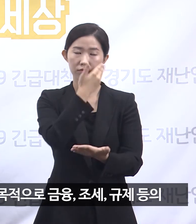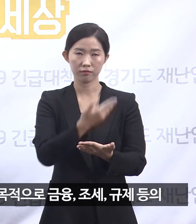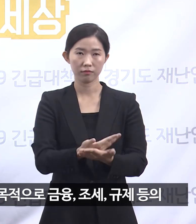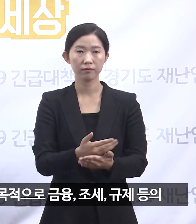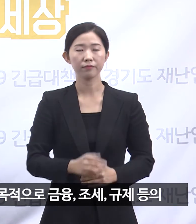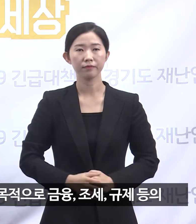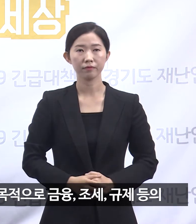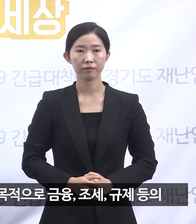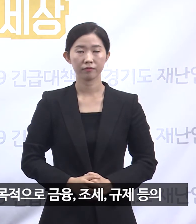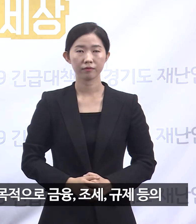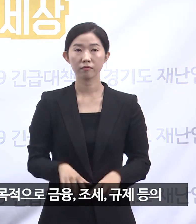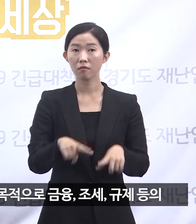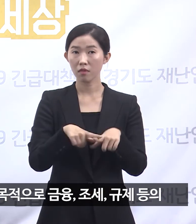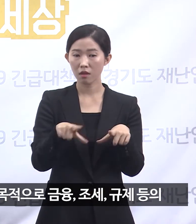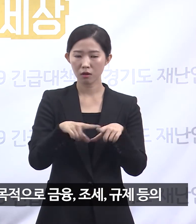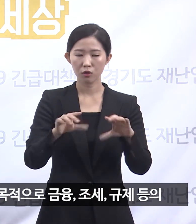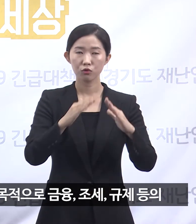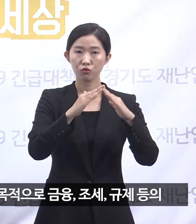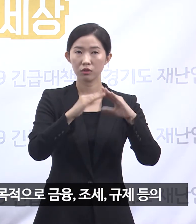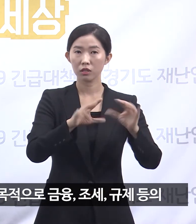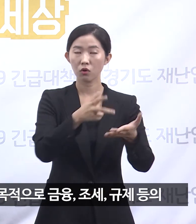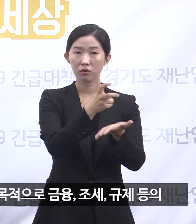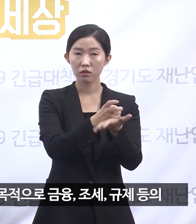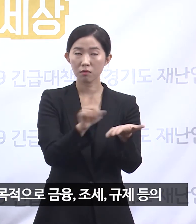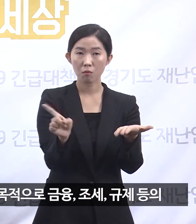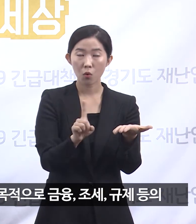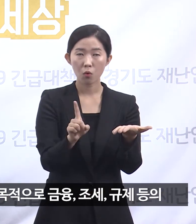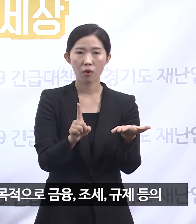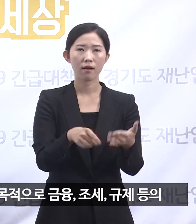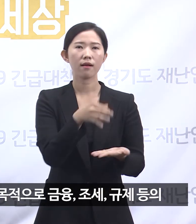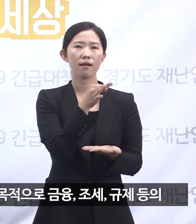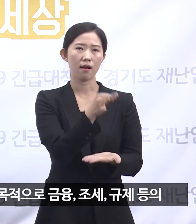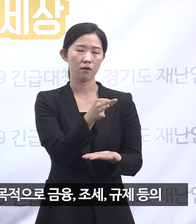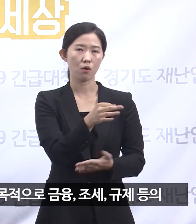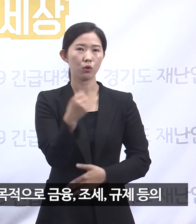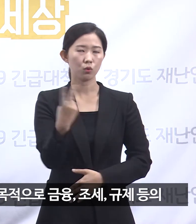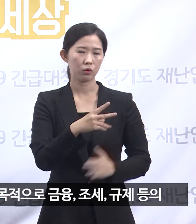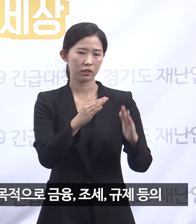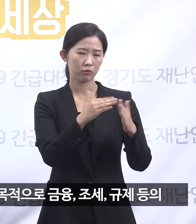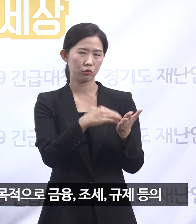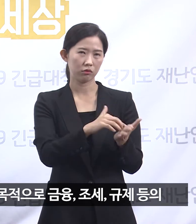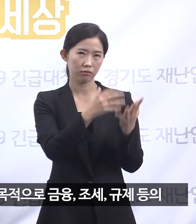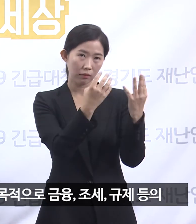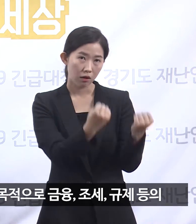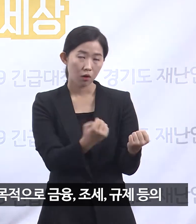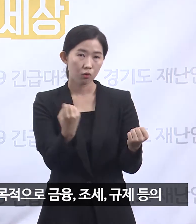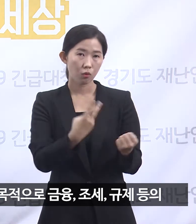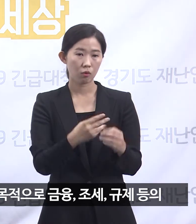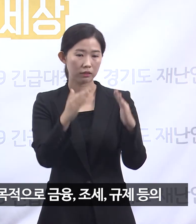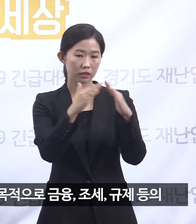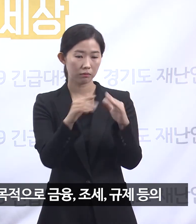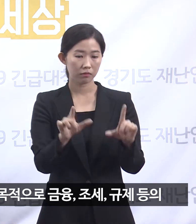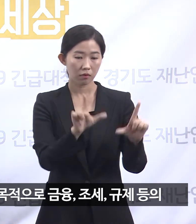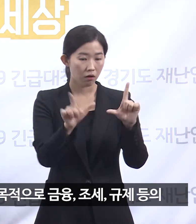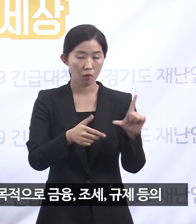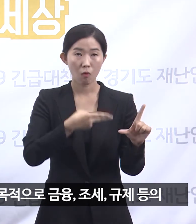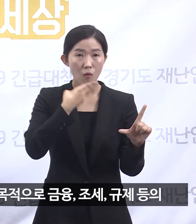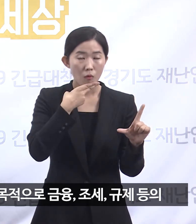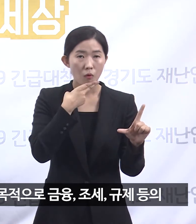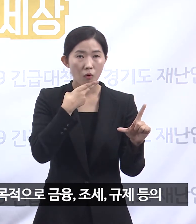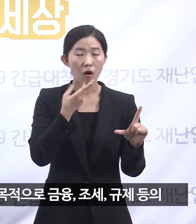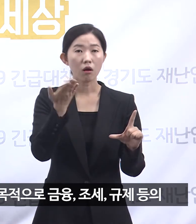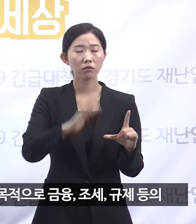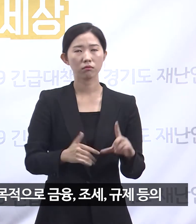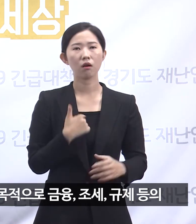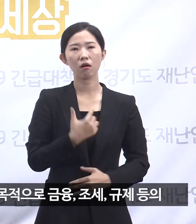일반적으로 주택정책은 가격 그리고 다주택, 비거주를 억제하는 그런 목적으로